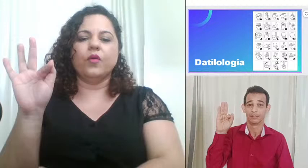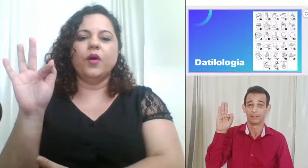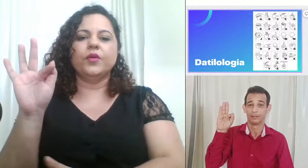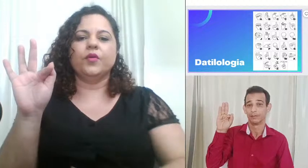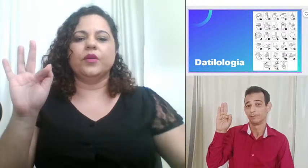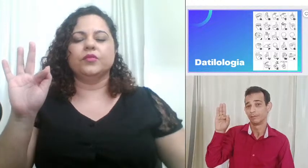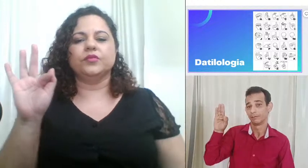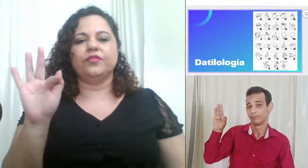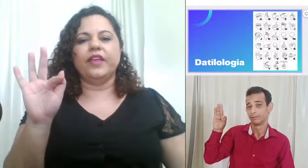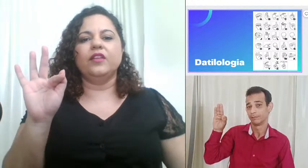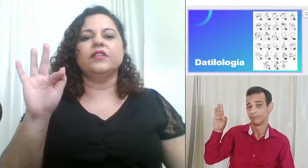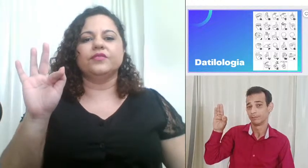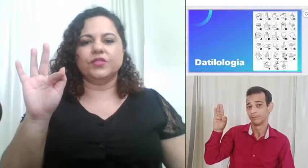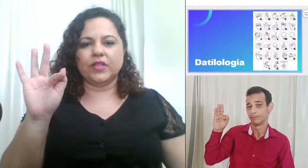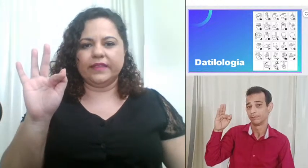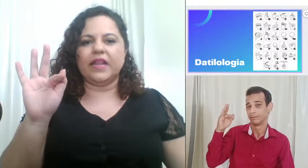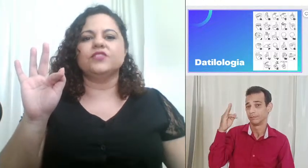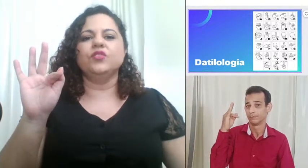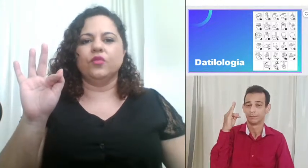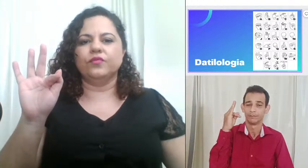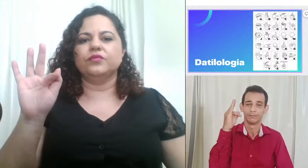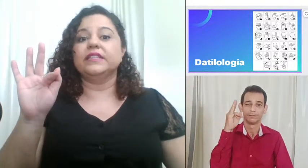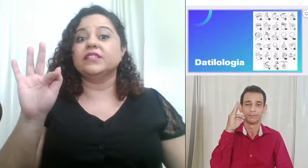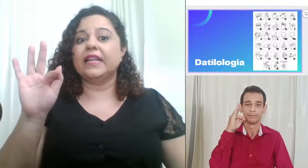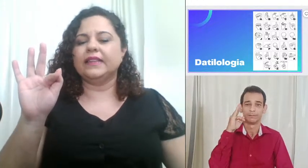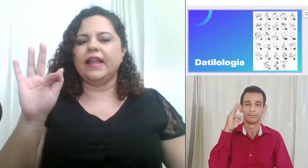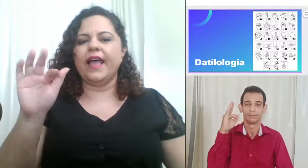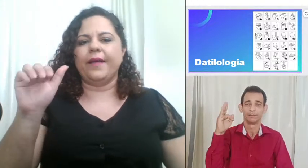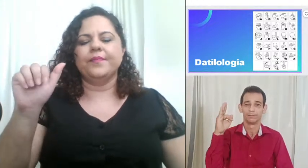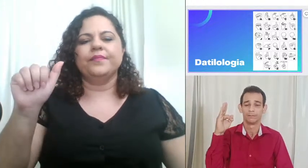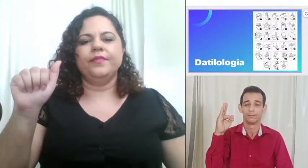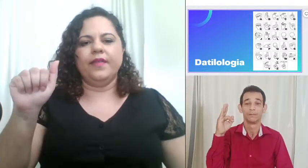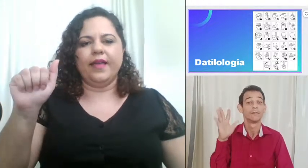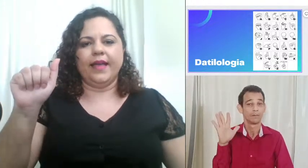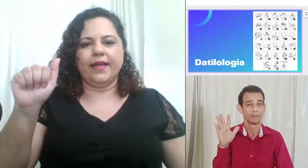ombro com o cotovelo e vou soletrar de novo desde a letra A A